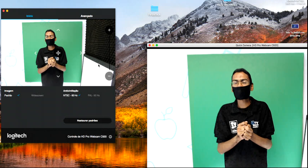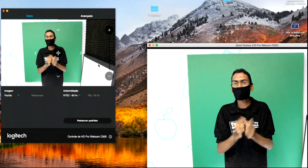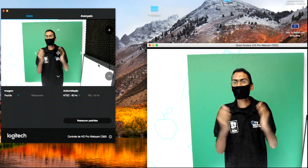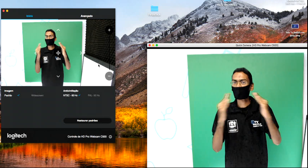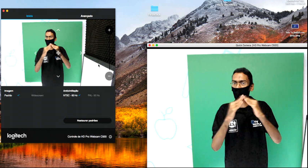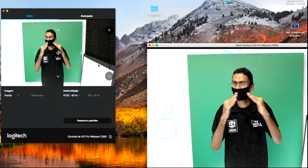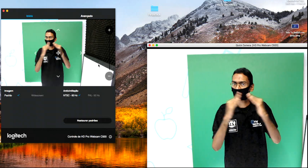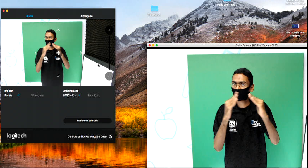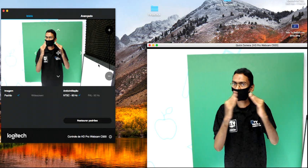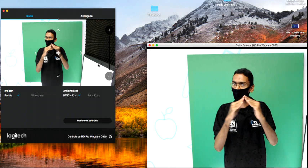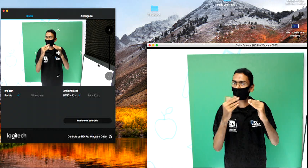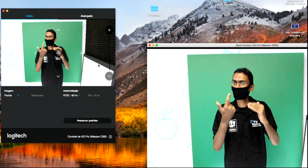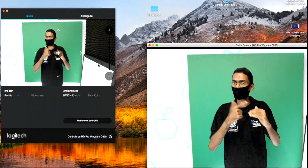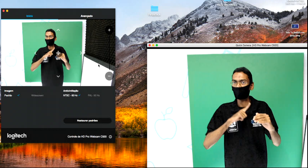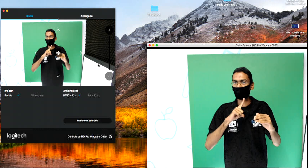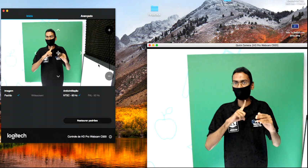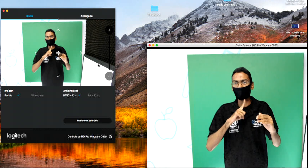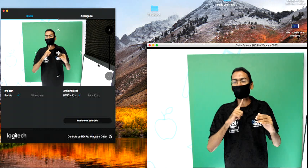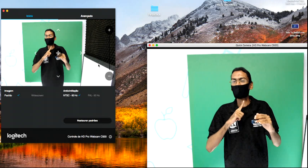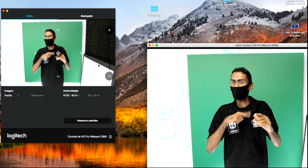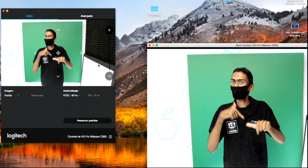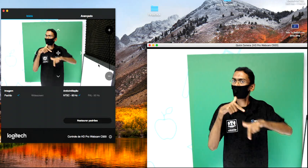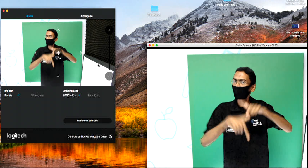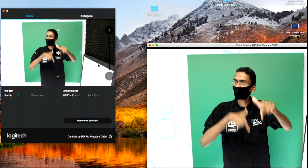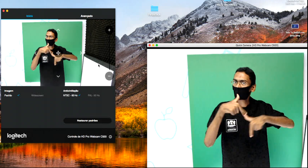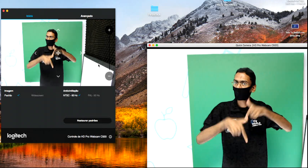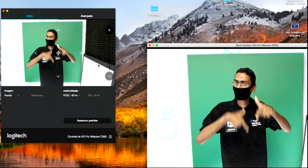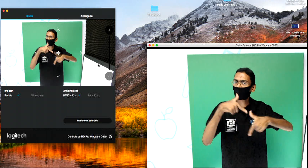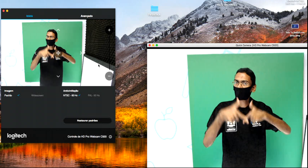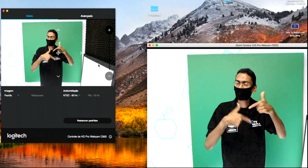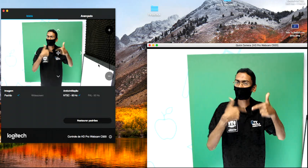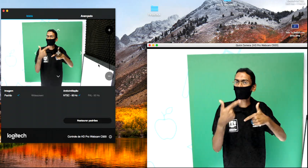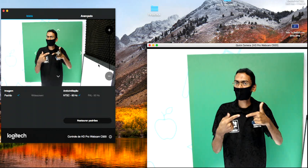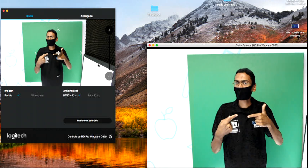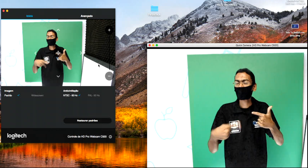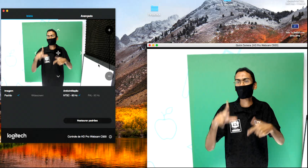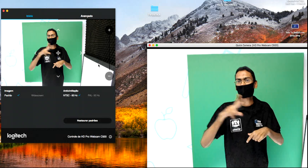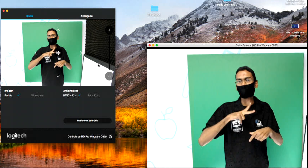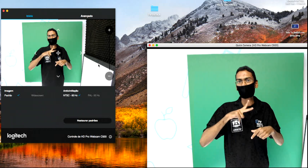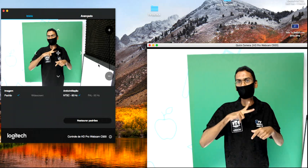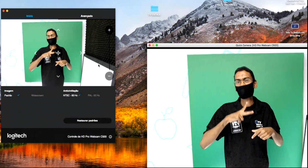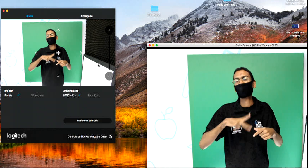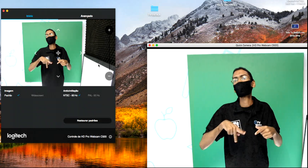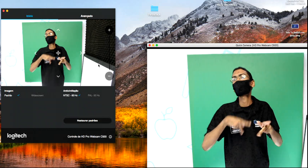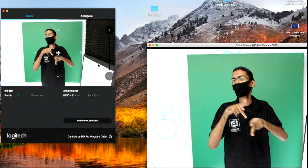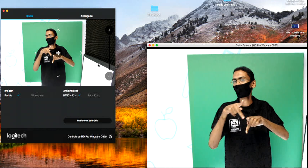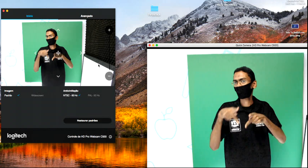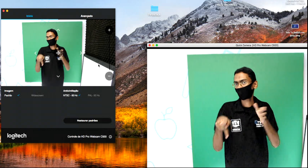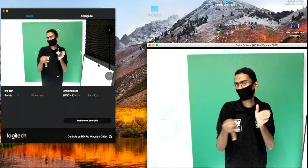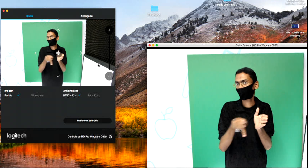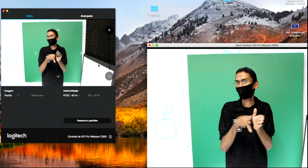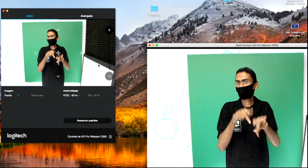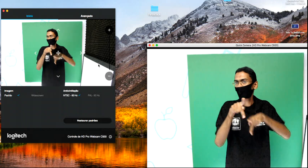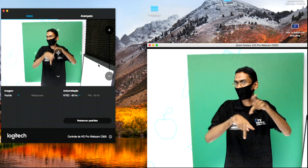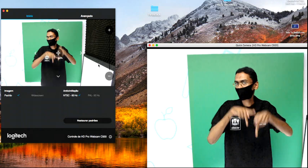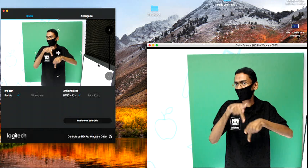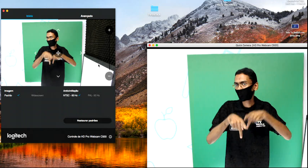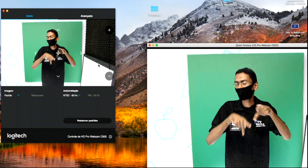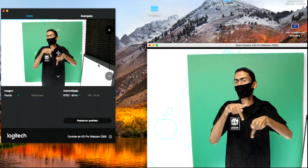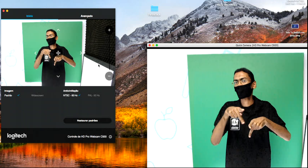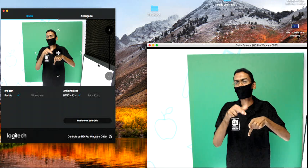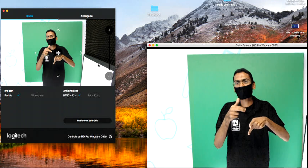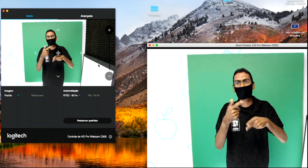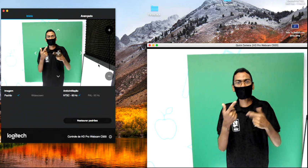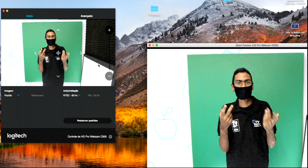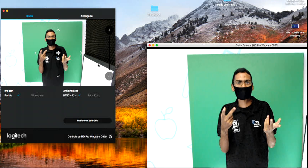assuma funções seculares, como o resguardo privado e o trabalho público. Então, a casa começa